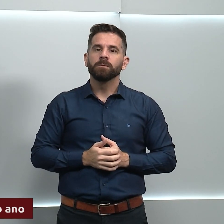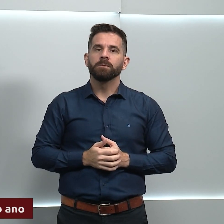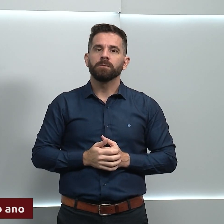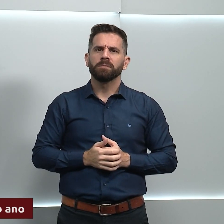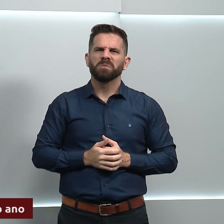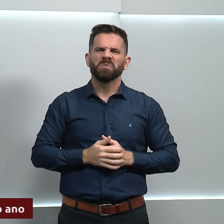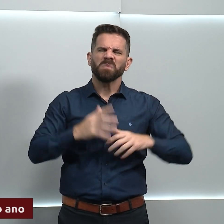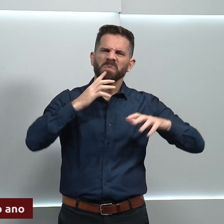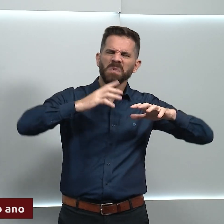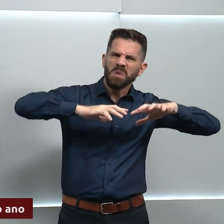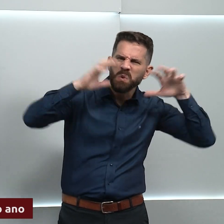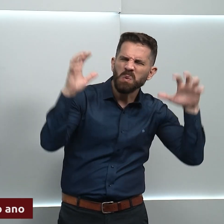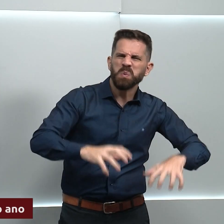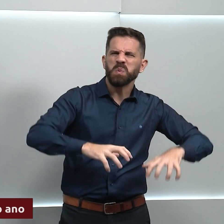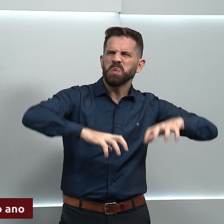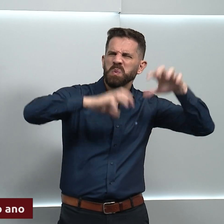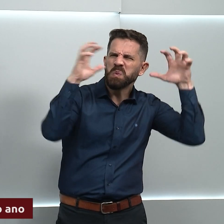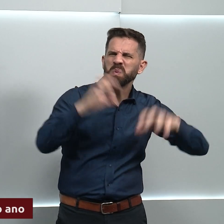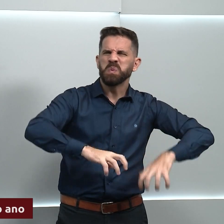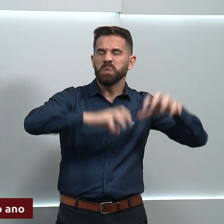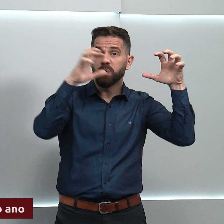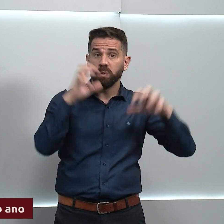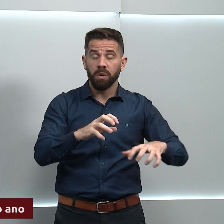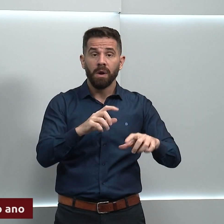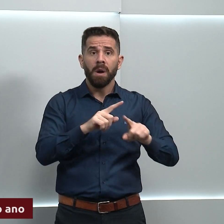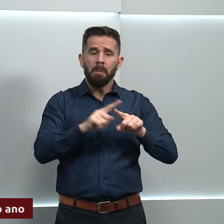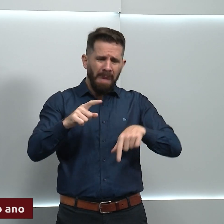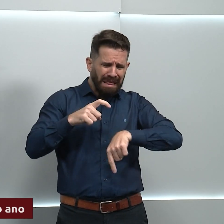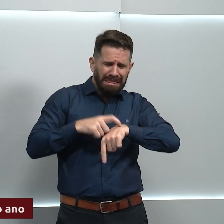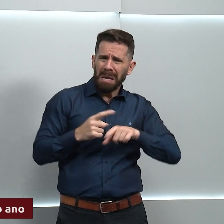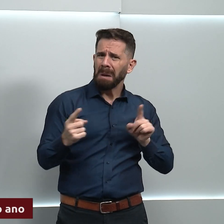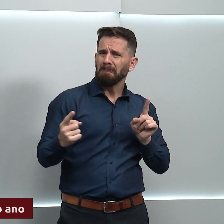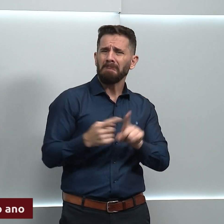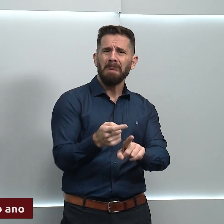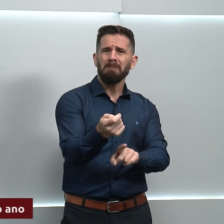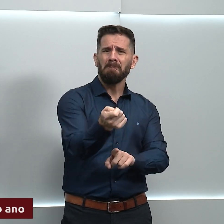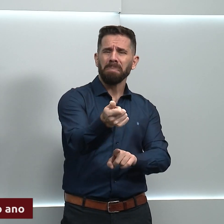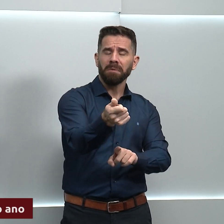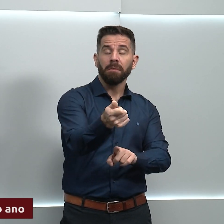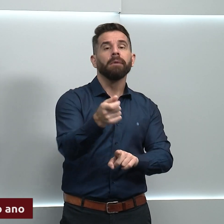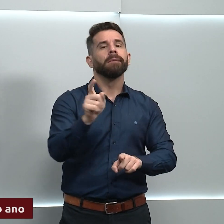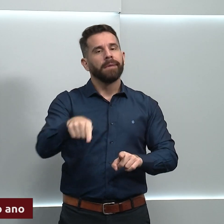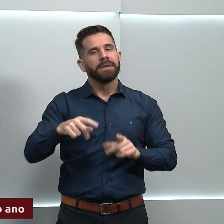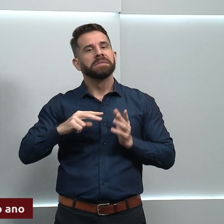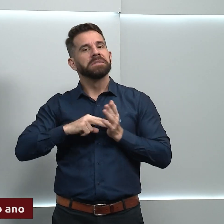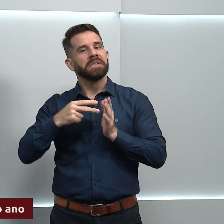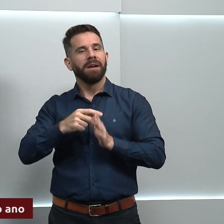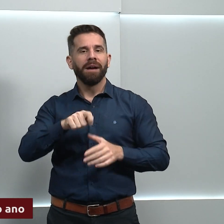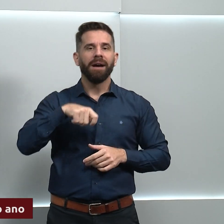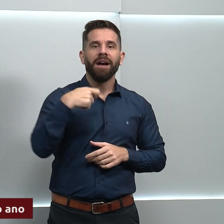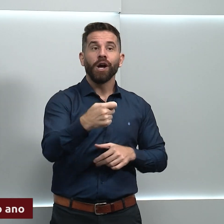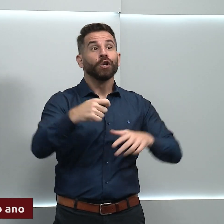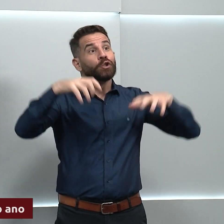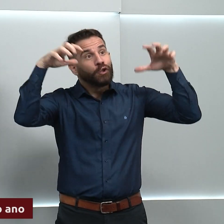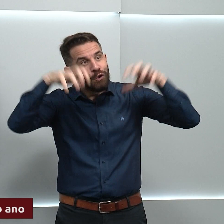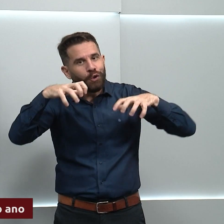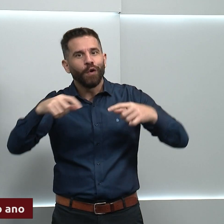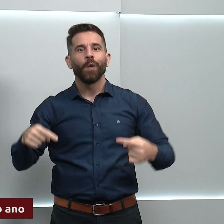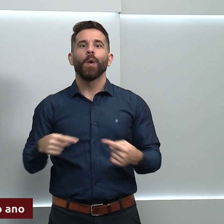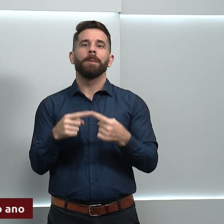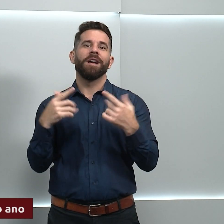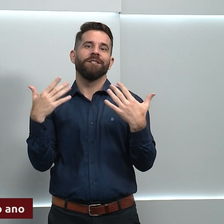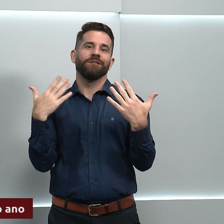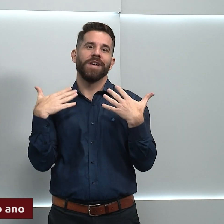Chuvas em grande volume e com curta duração. Elas são as famosas chuvas de verão. Em